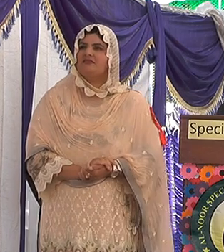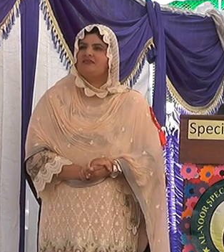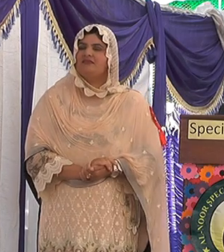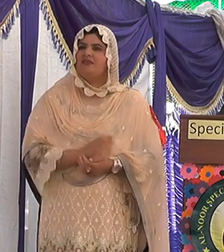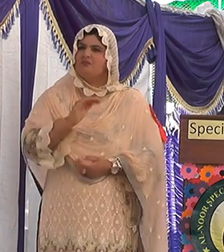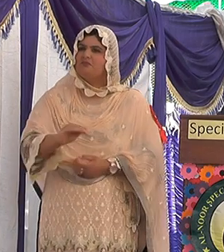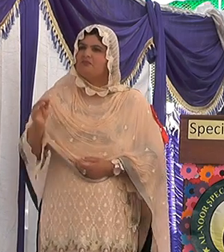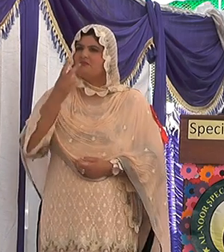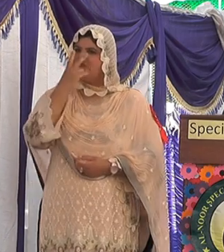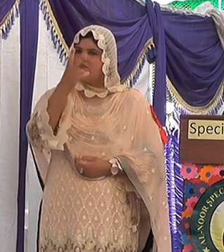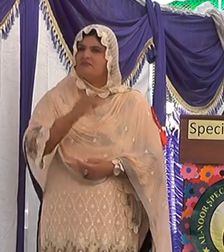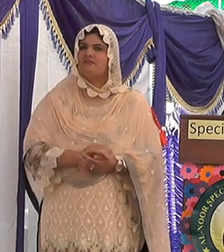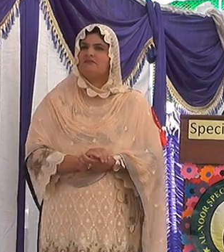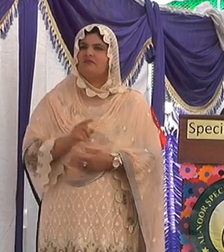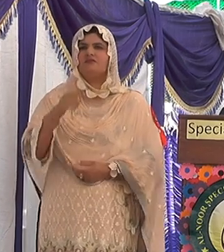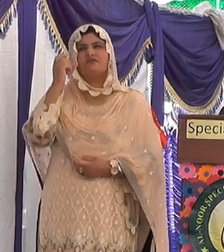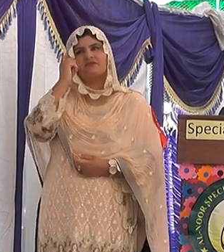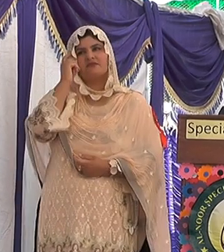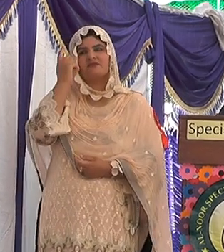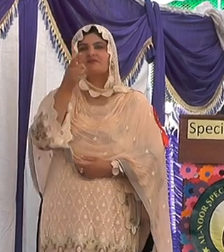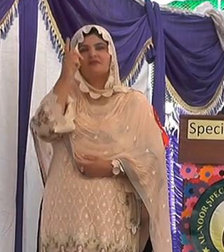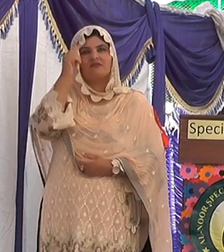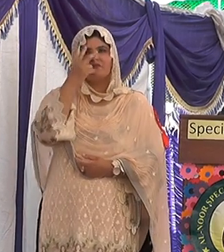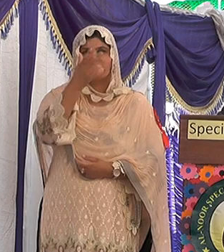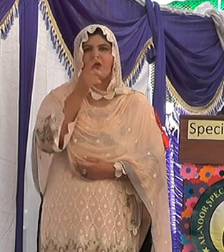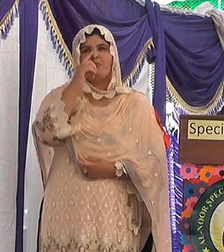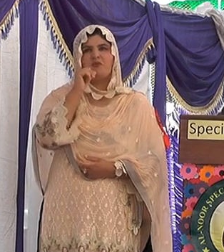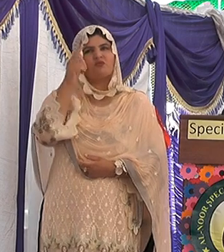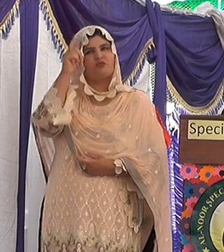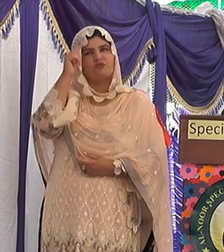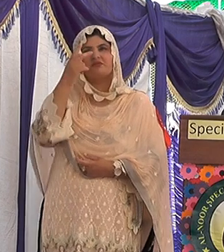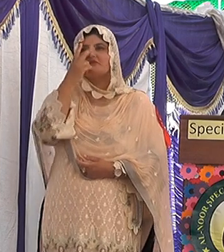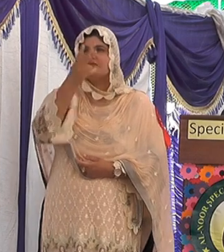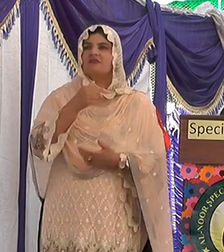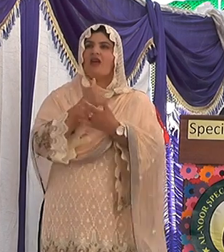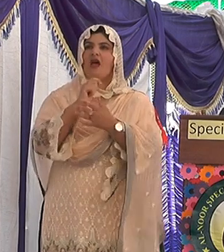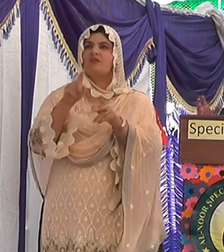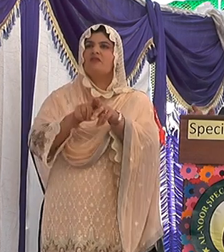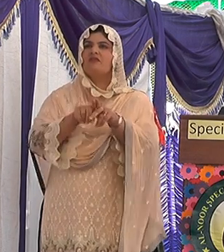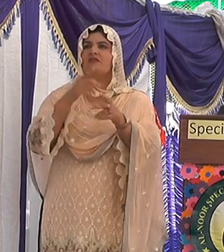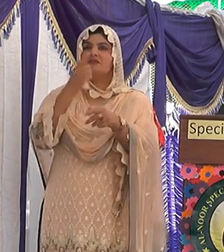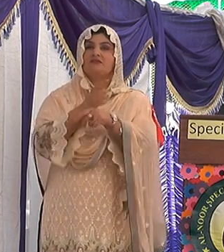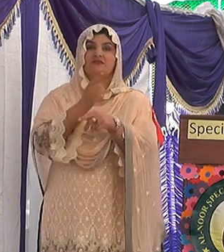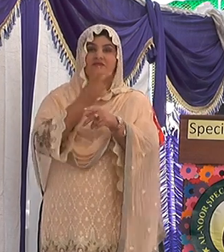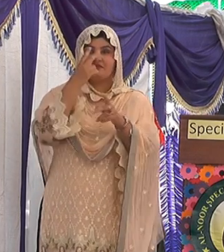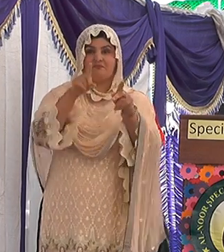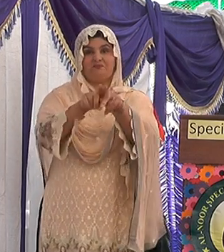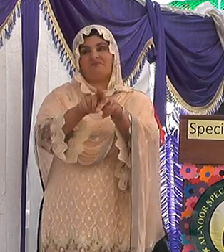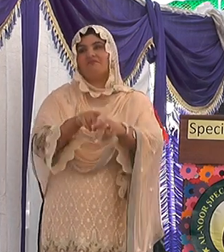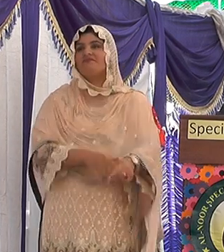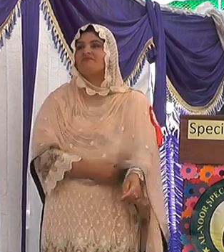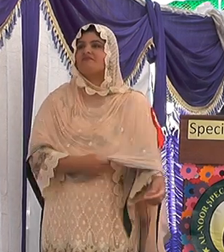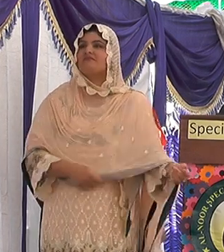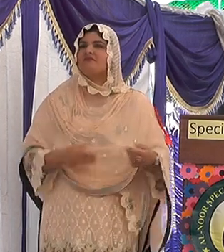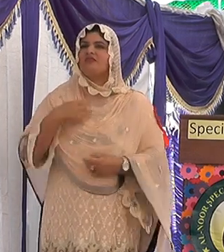ان بچوں کو دیکھتے ہیں ان کے فکر مند والدین کے چہرے نظر آتے ہیں دیڈیکیٹڈ کمیٹیٹ اصابتے اکرام سامنے نظر آتے ہیں